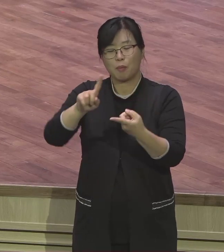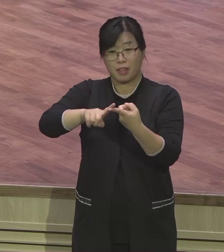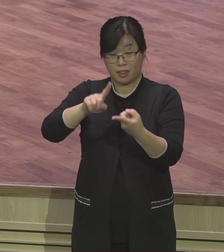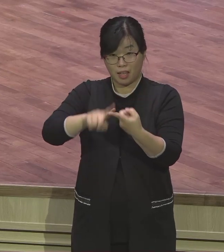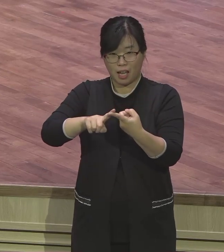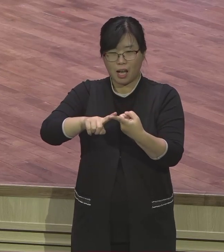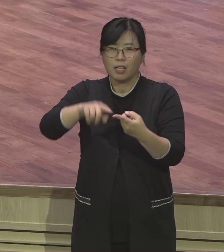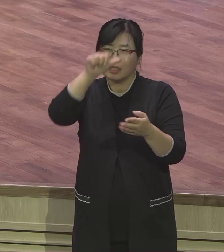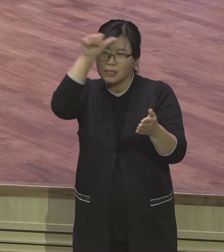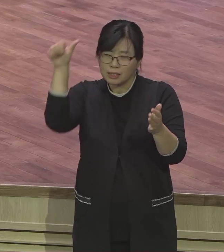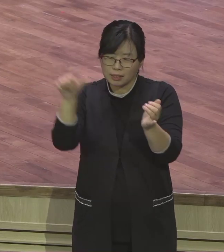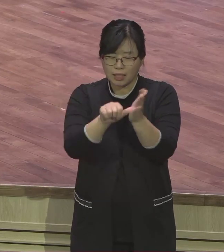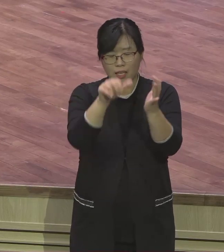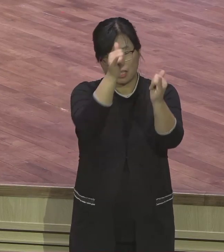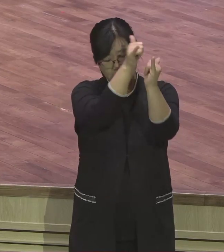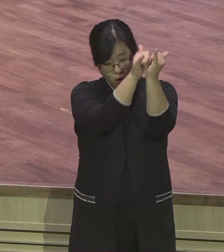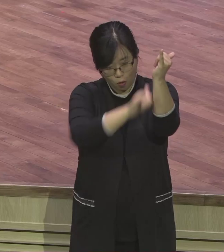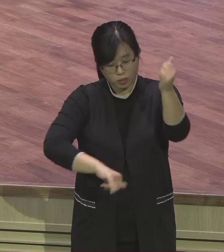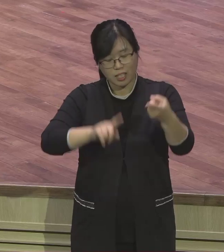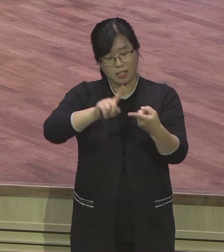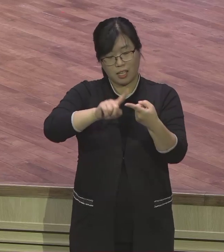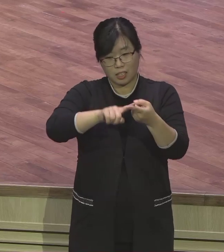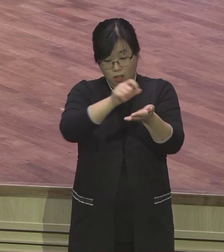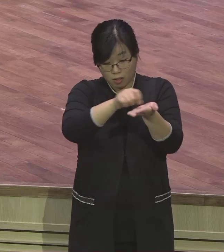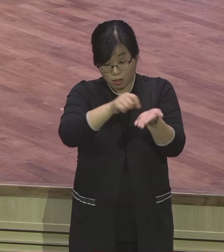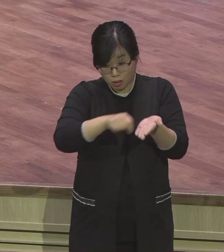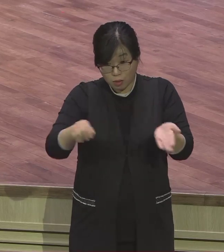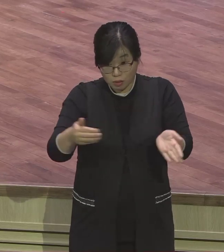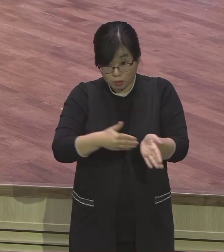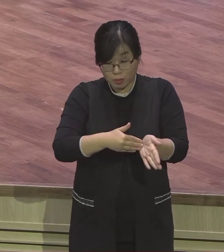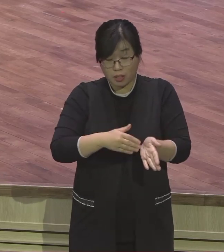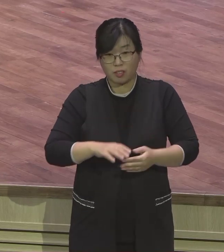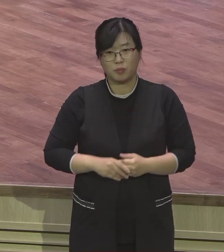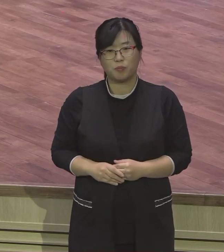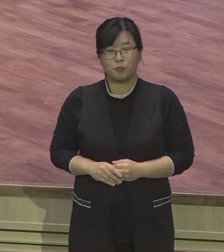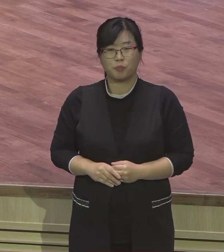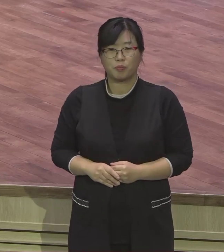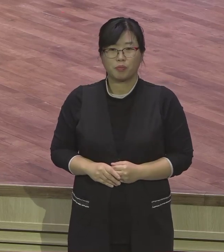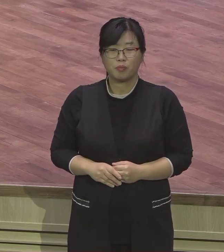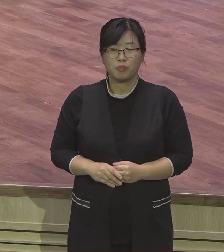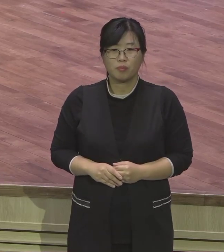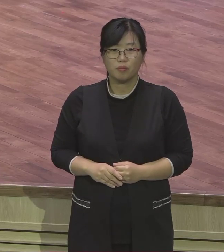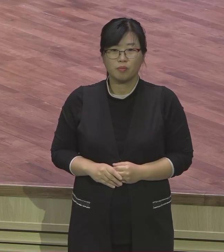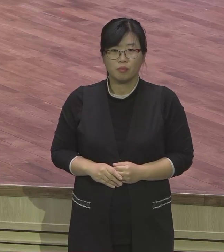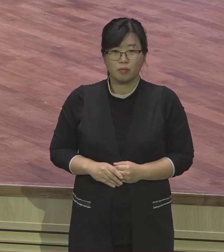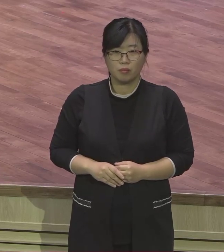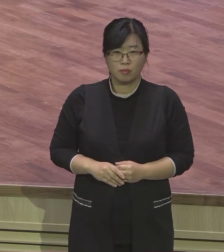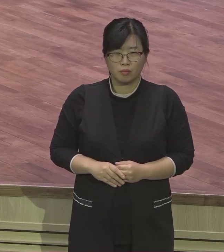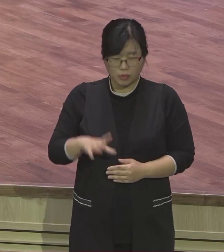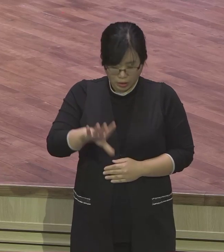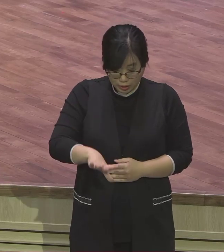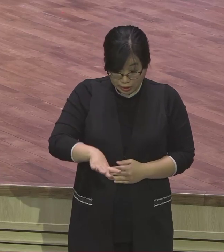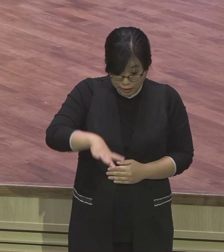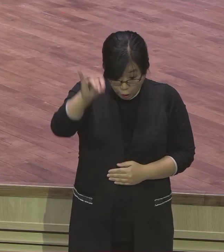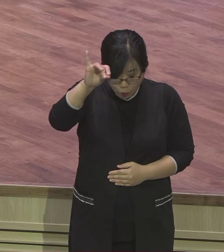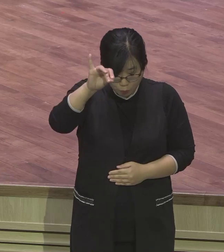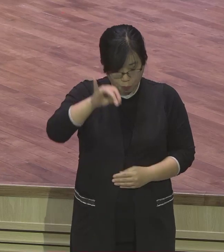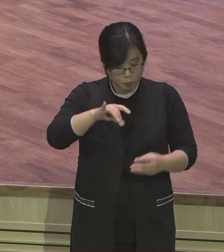인물들인데 이 내 사건을 보면요 인류의 시작과 타락 인류의 시작과 타락